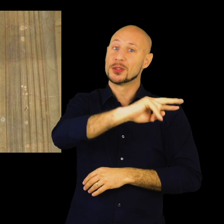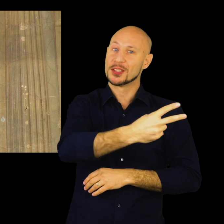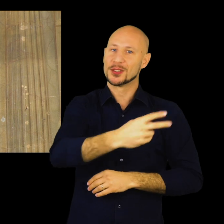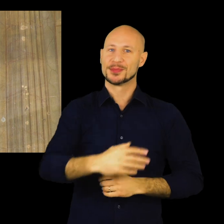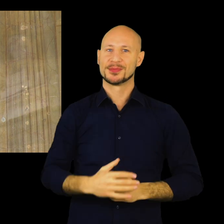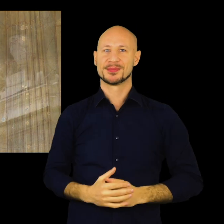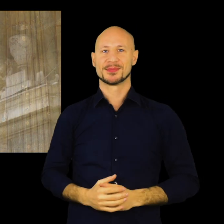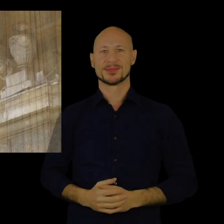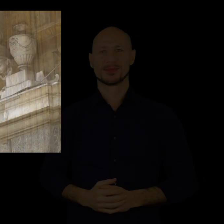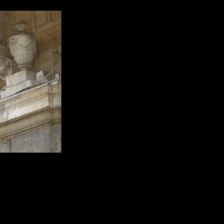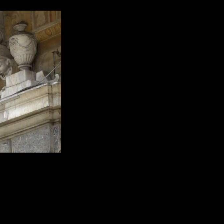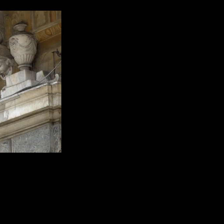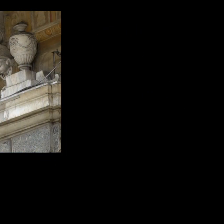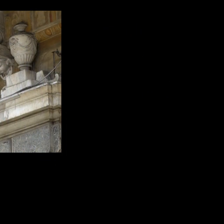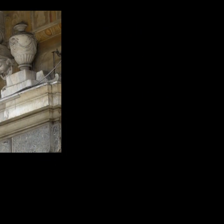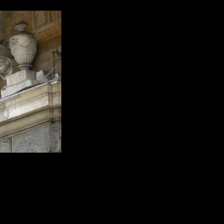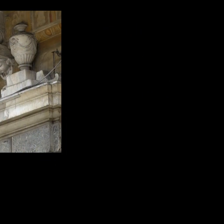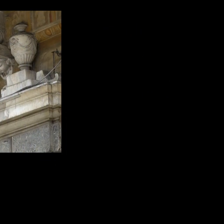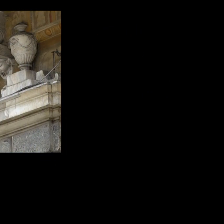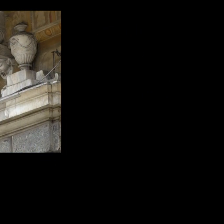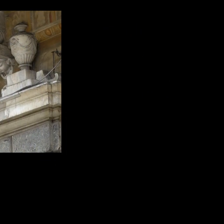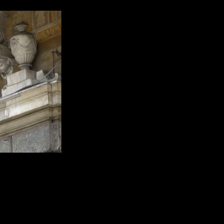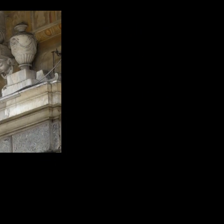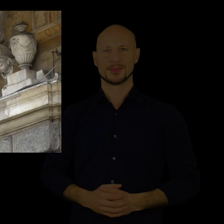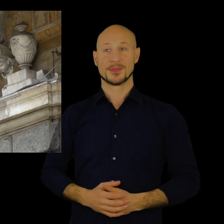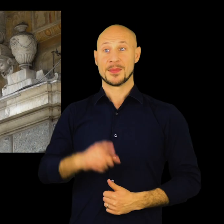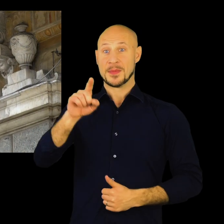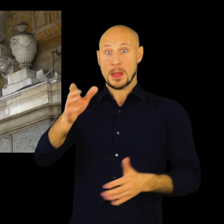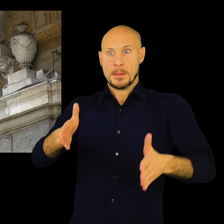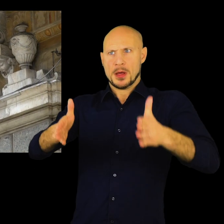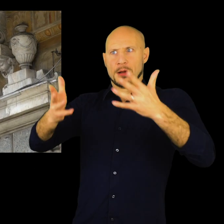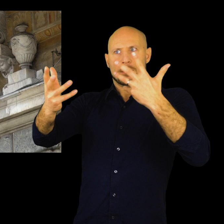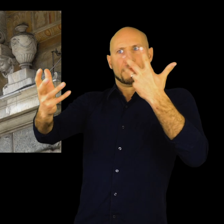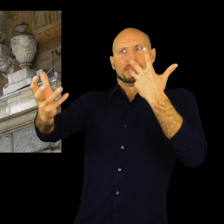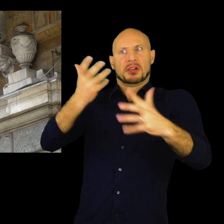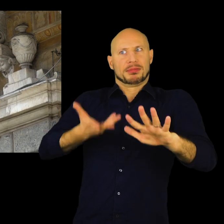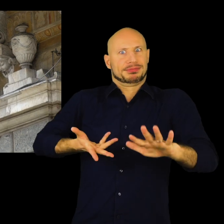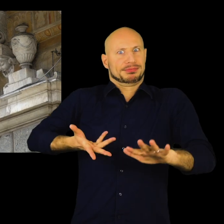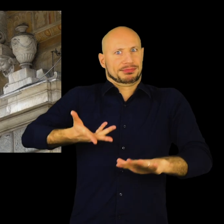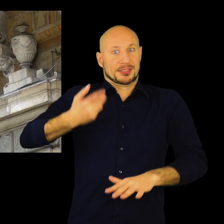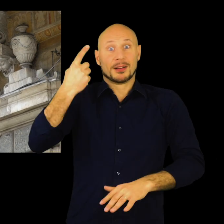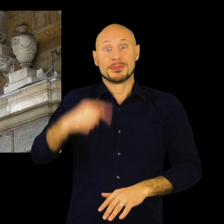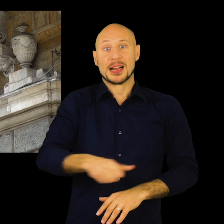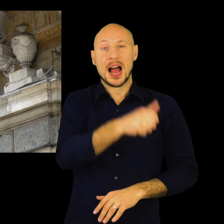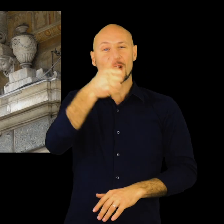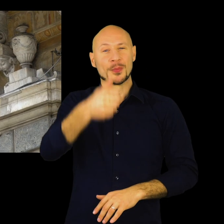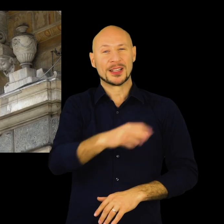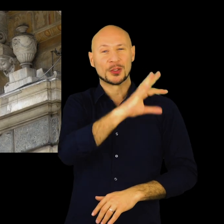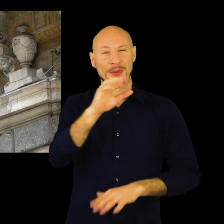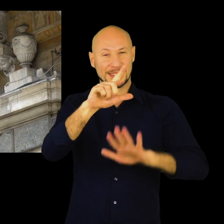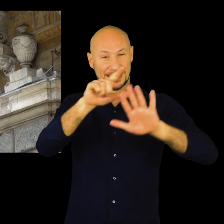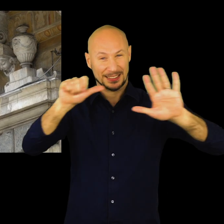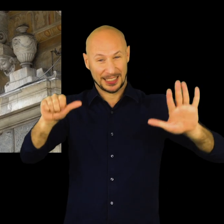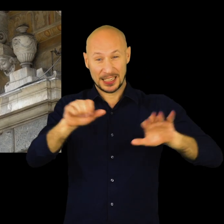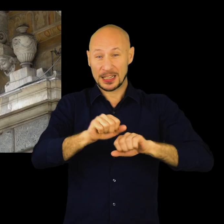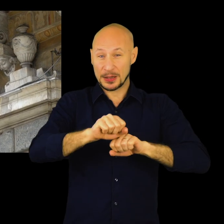parole un aramatore di galee, per il re di Spagna Filippo II. Il palazzo per la sua magnificenza già nel